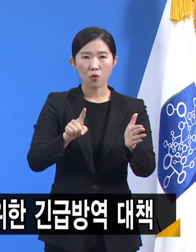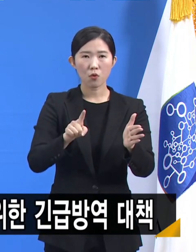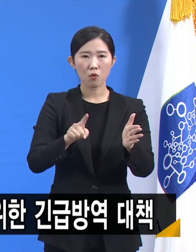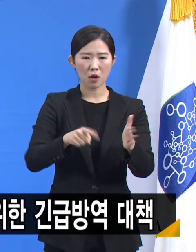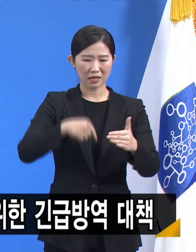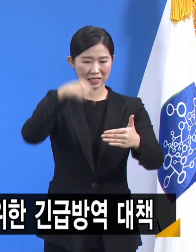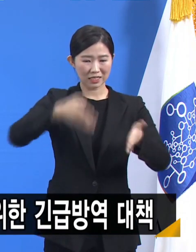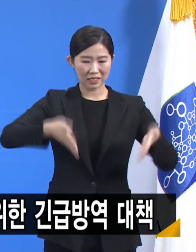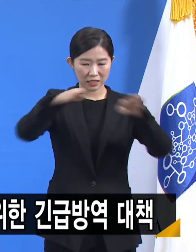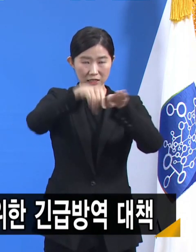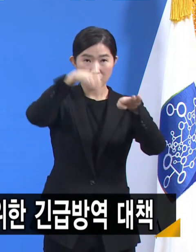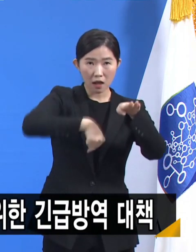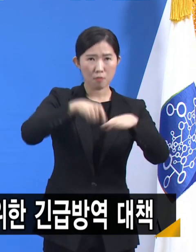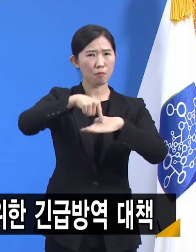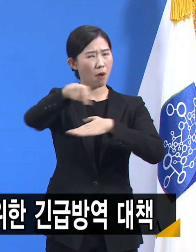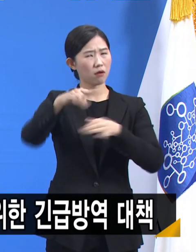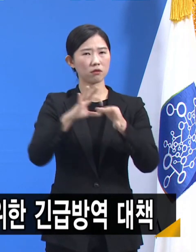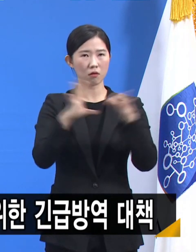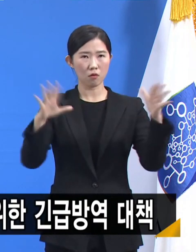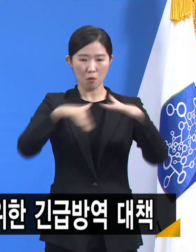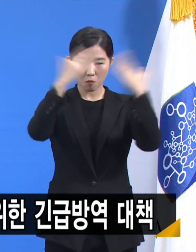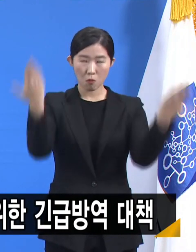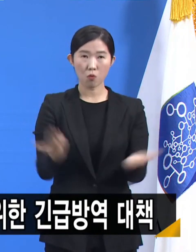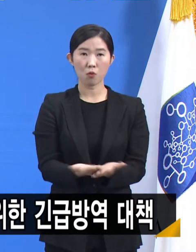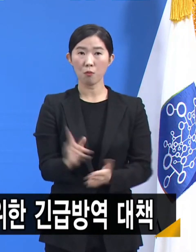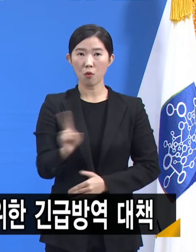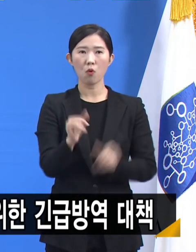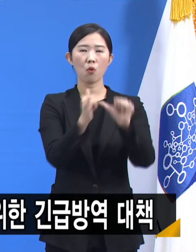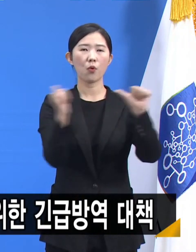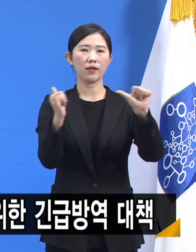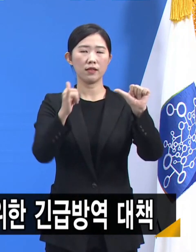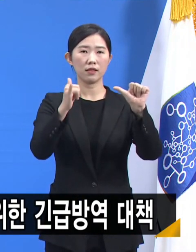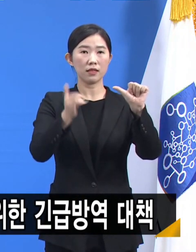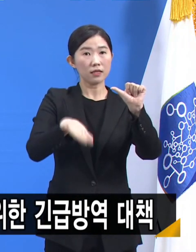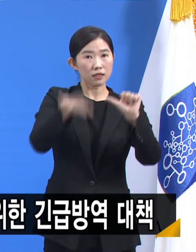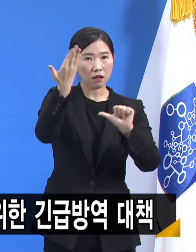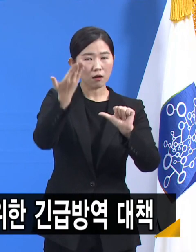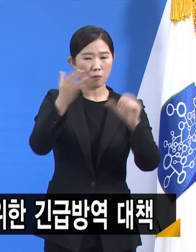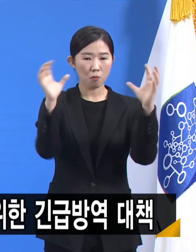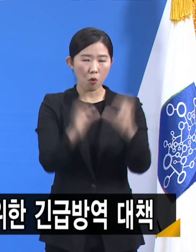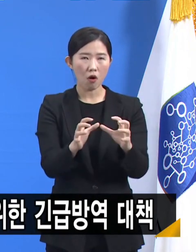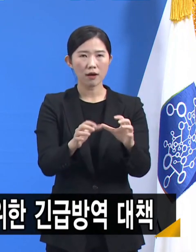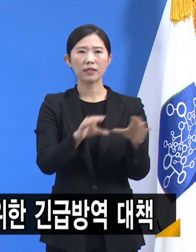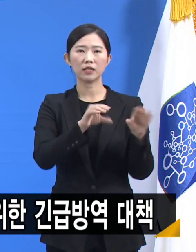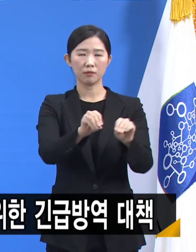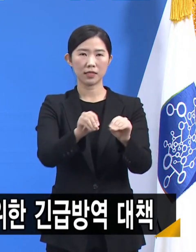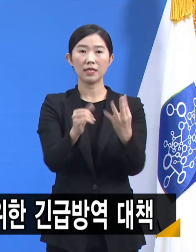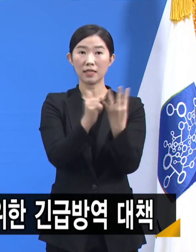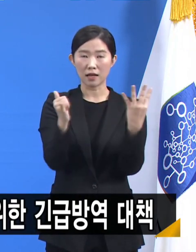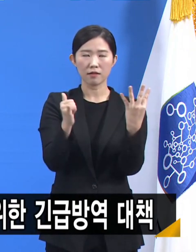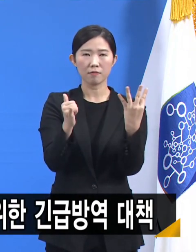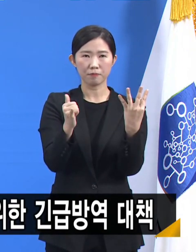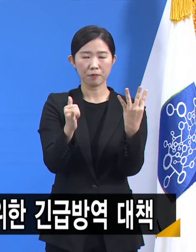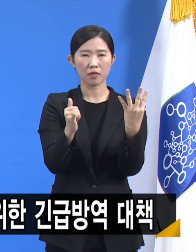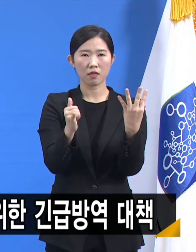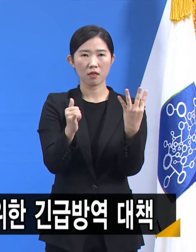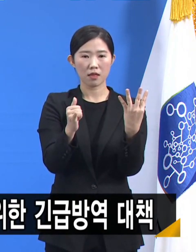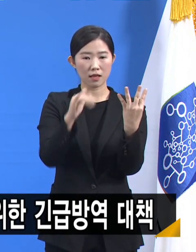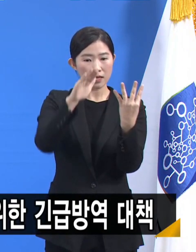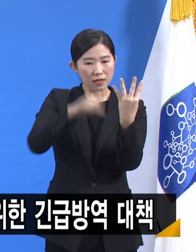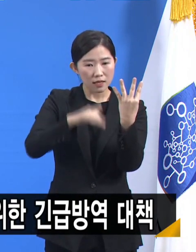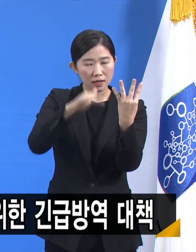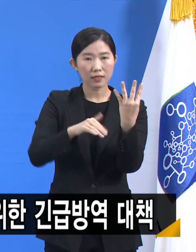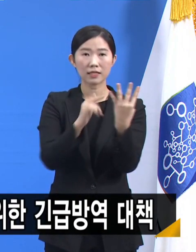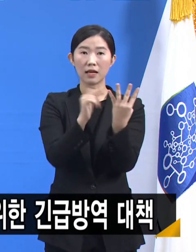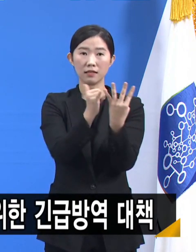불문하고 5인 이상의 모든 사적 모임이 금지되고 4인까지만 허용된다는 점을 숙지해